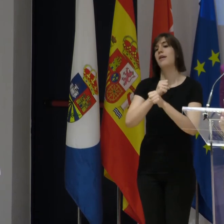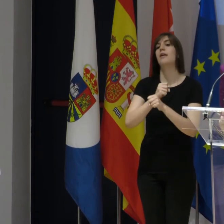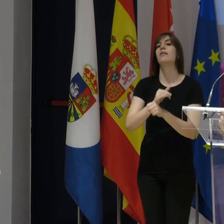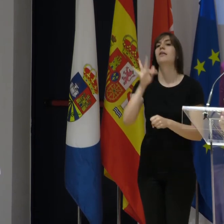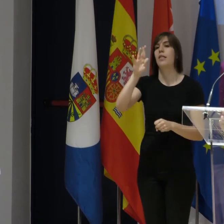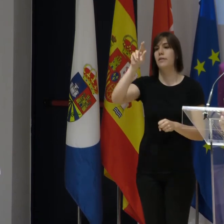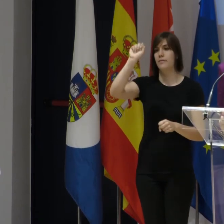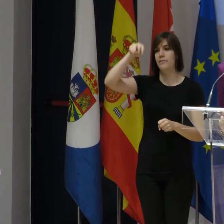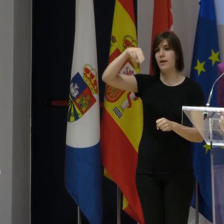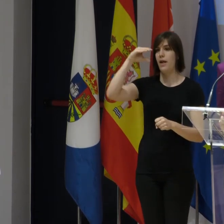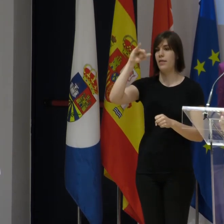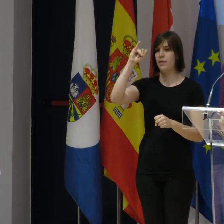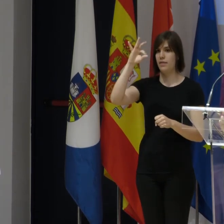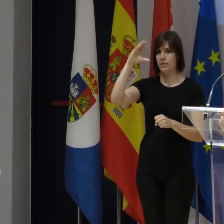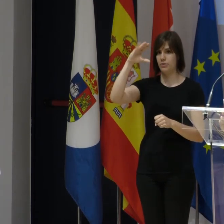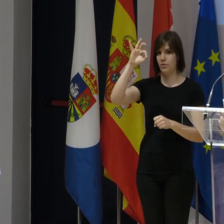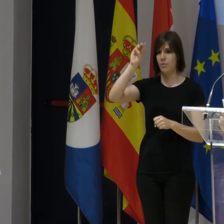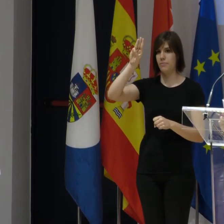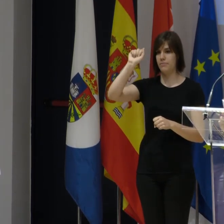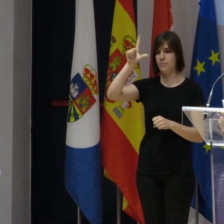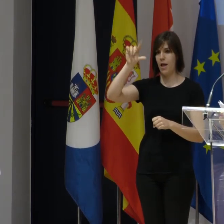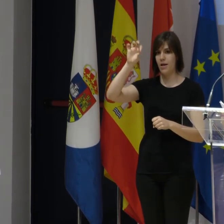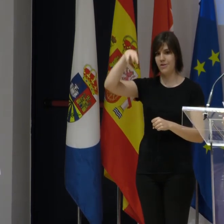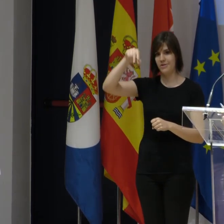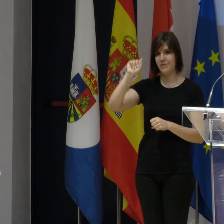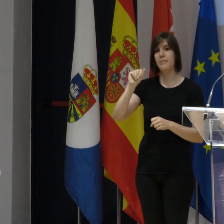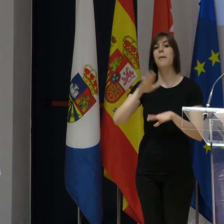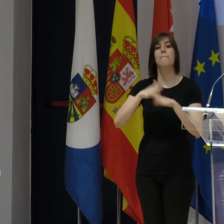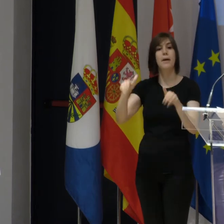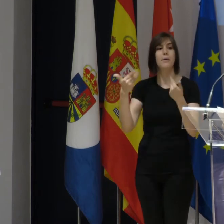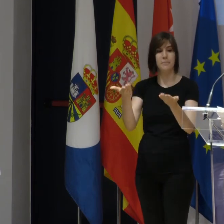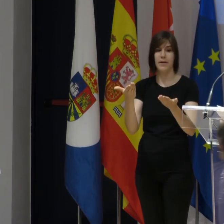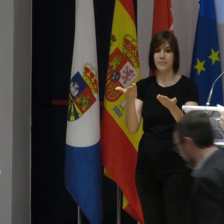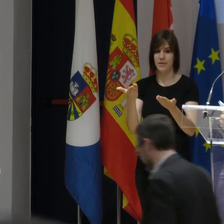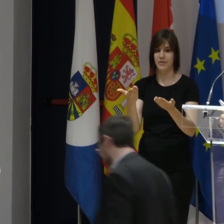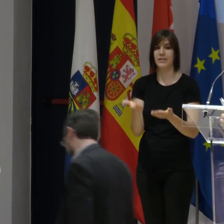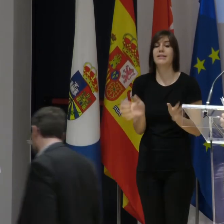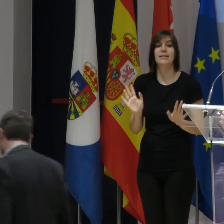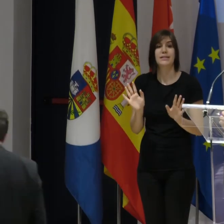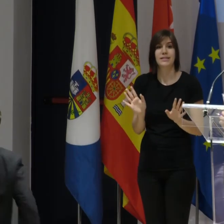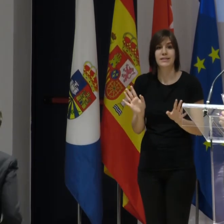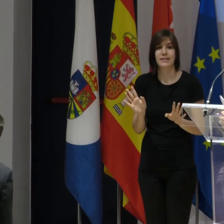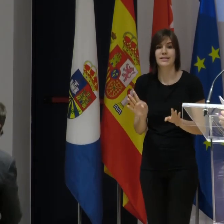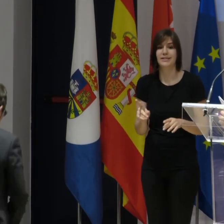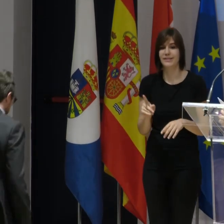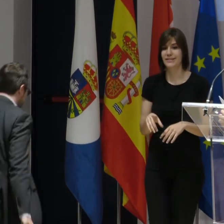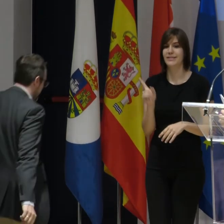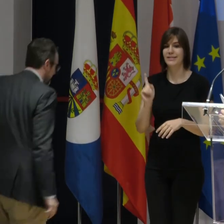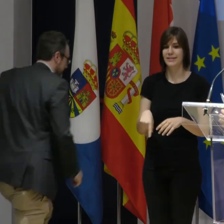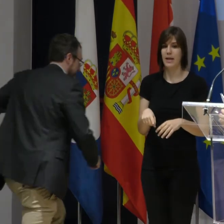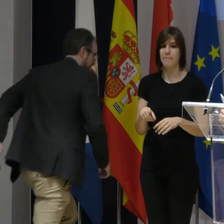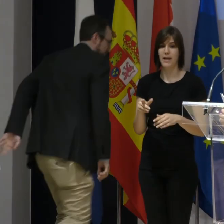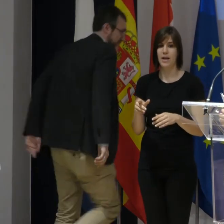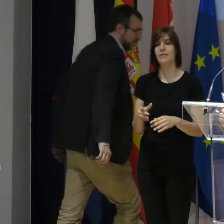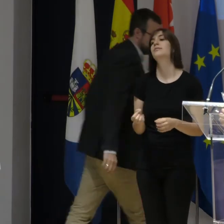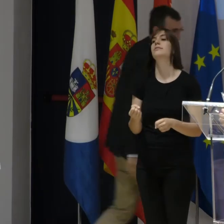subiera también aquí al escenario para la entrega de menciones y de premios que vamos a tener a continuación. Bueno, recuerdo que ahora lo que se van a entregar son menciones a